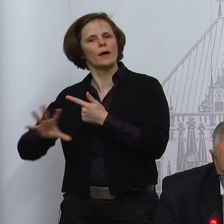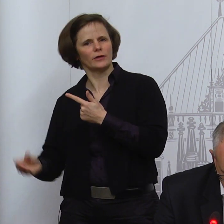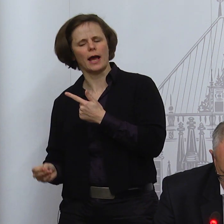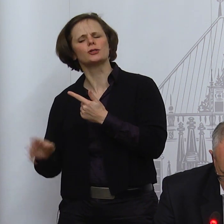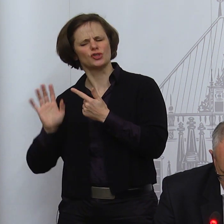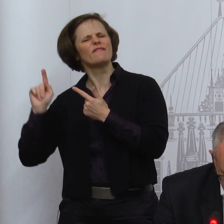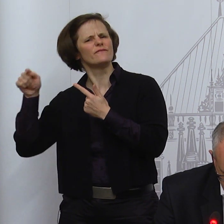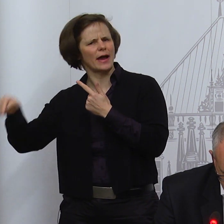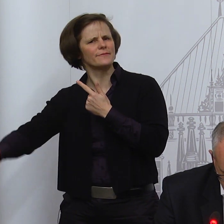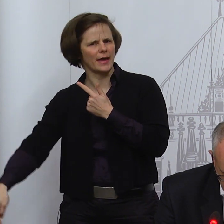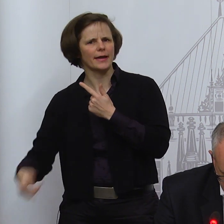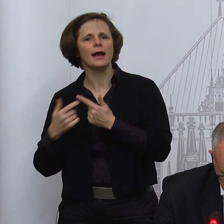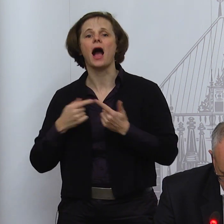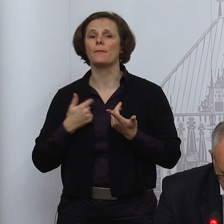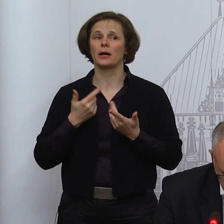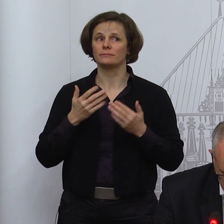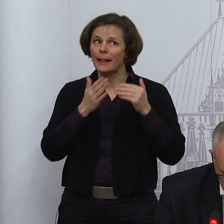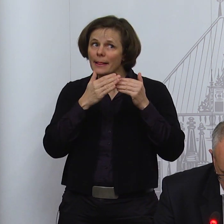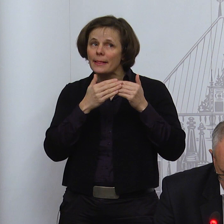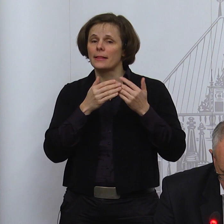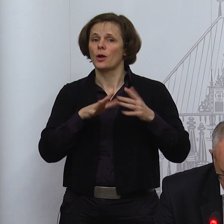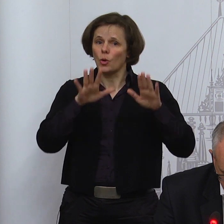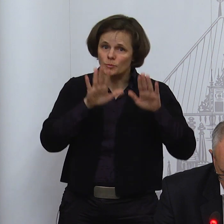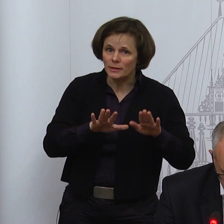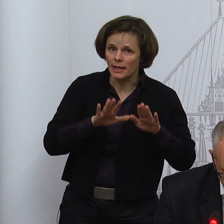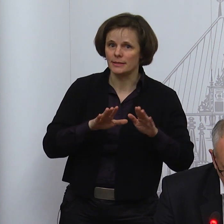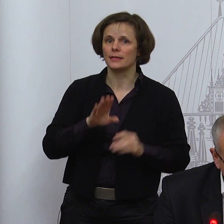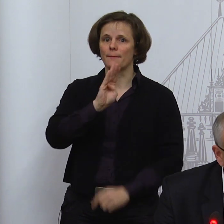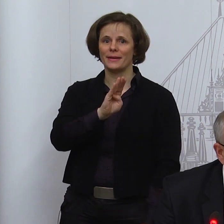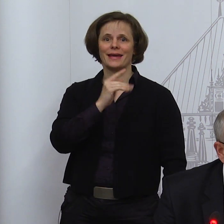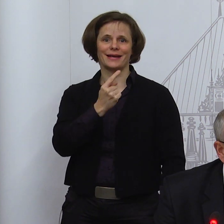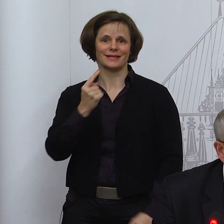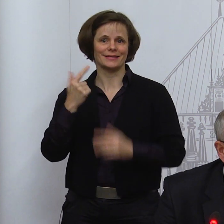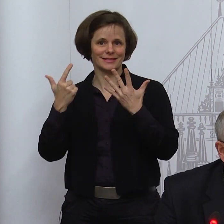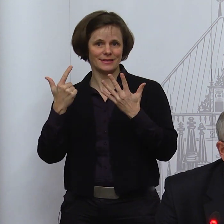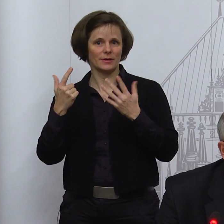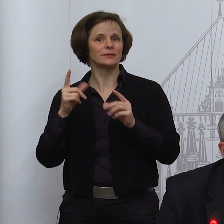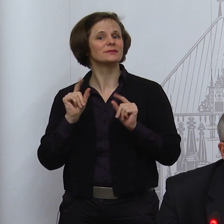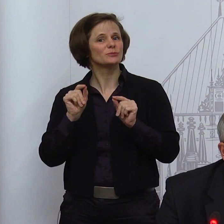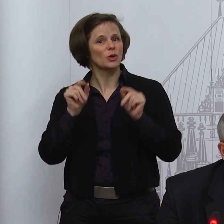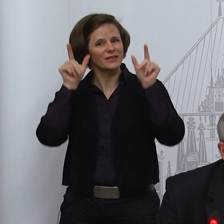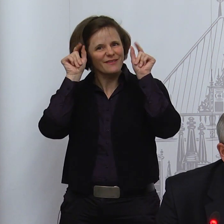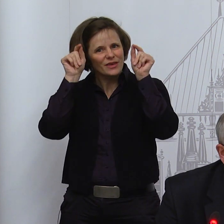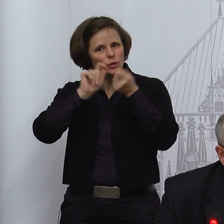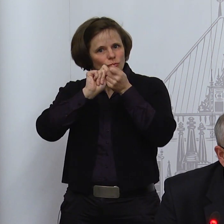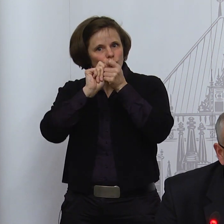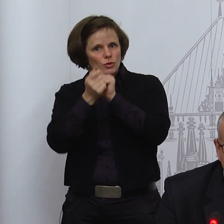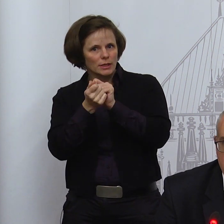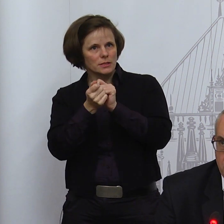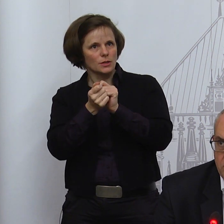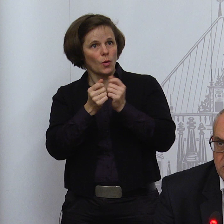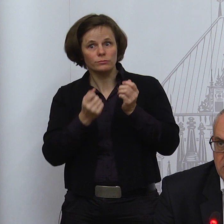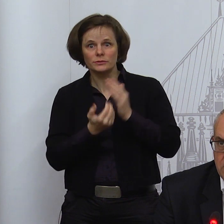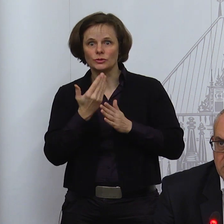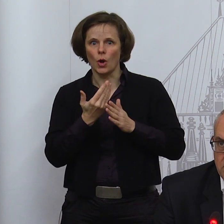in Großbritannien, die ist nah, B.1.1.7. und wir wissen noch nicht, welche Auswirkungen sie